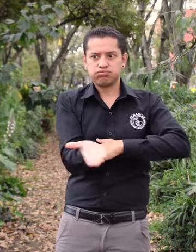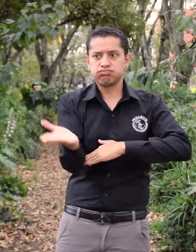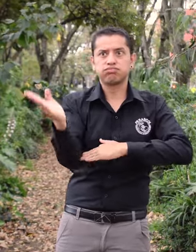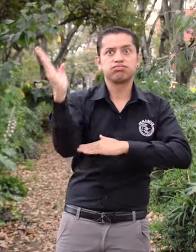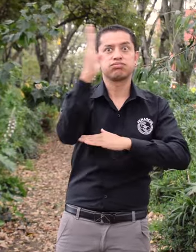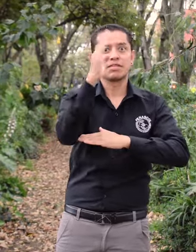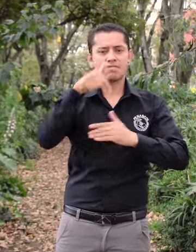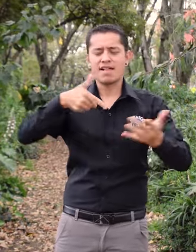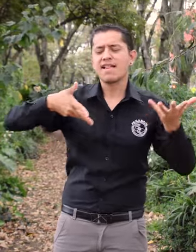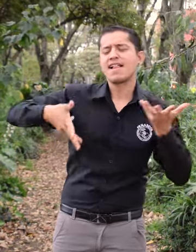medio.